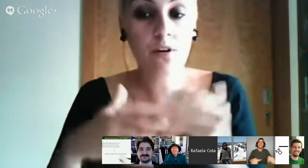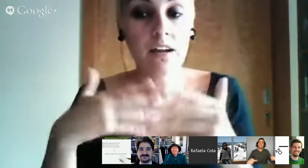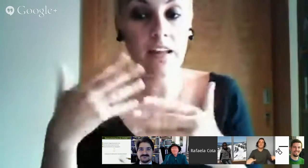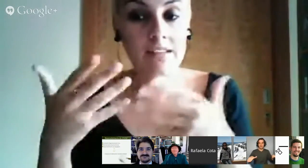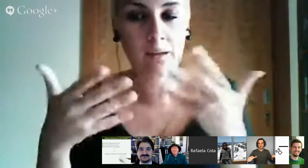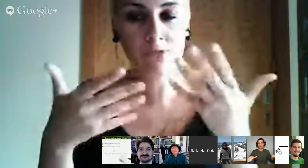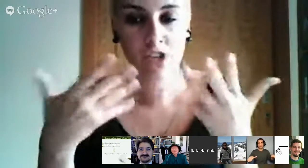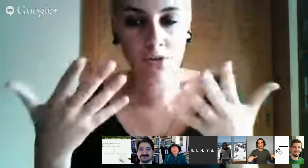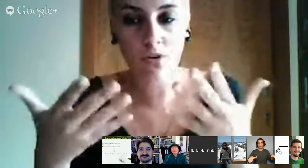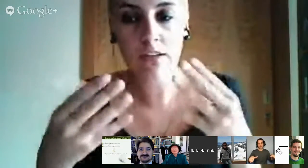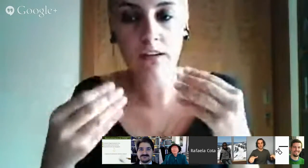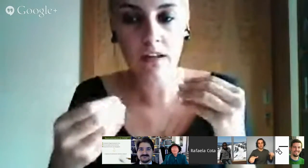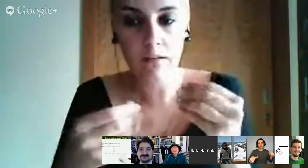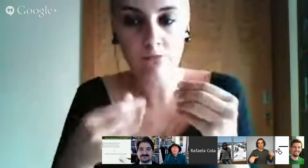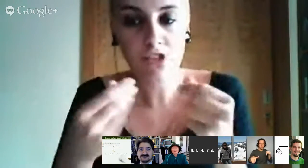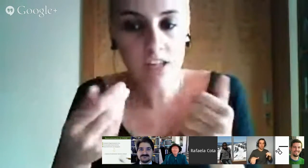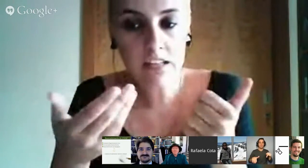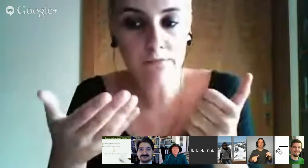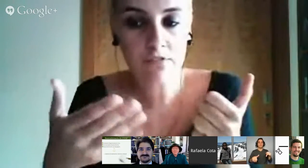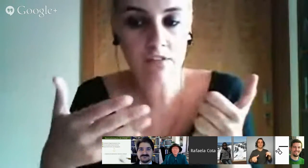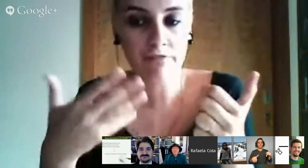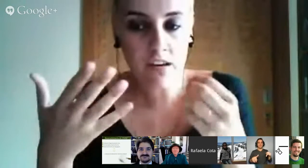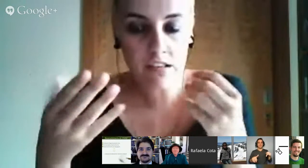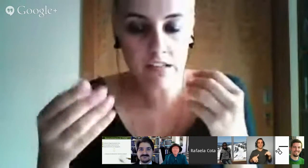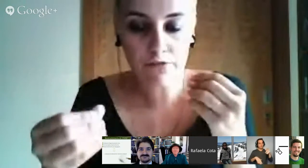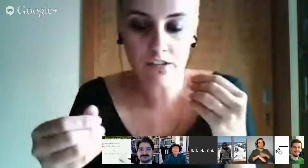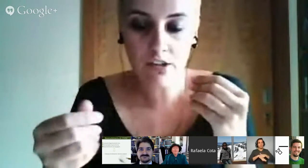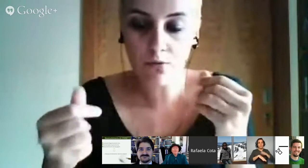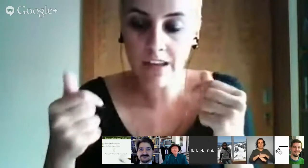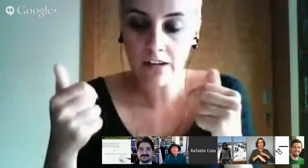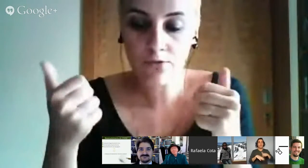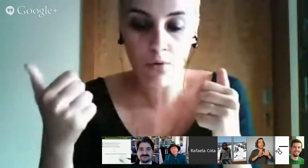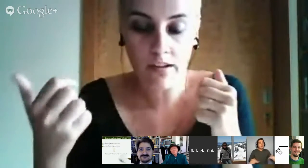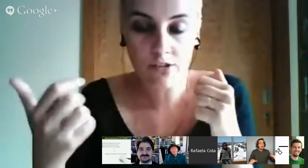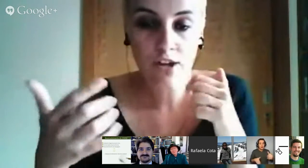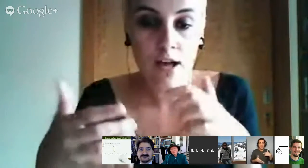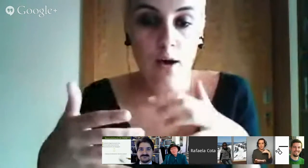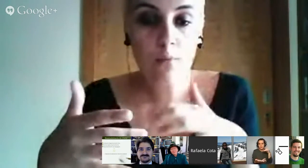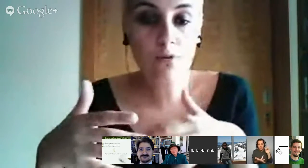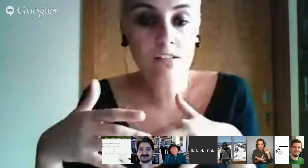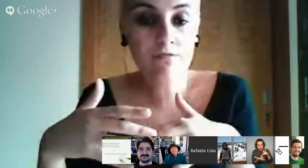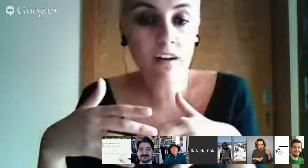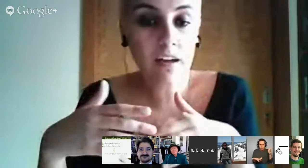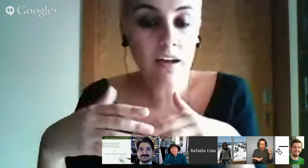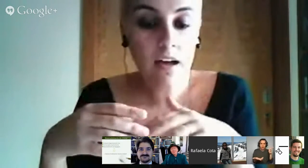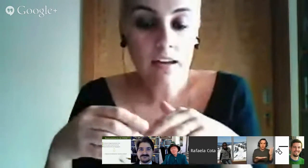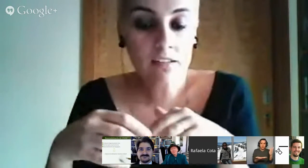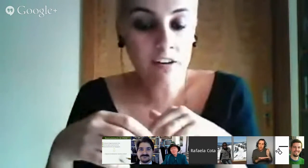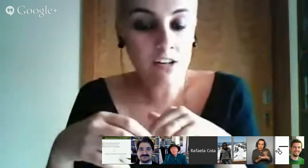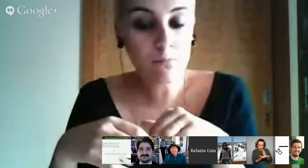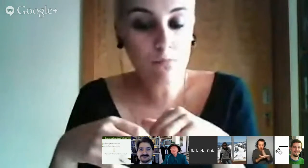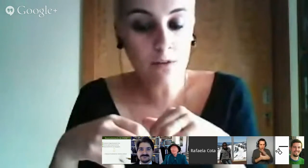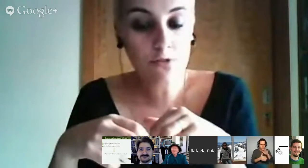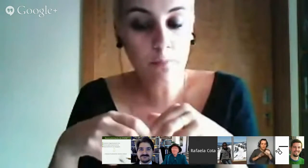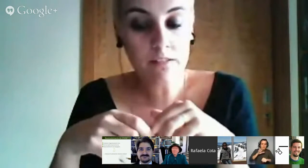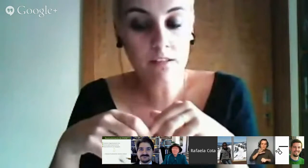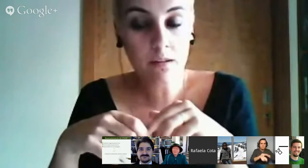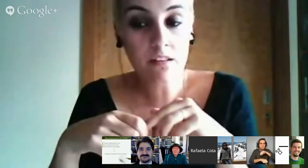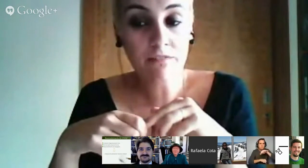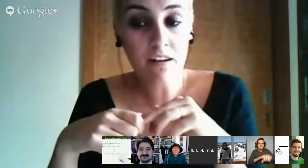pôr a criança a mexer em livros, a ver livros, a ter contato com eles, porque isso vai estimular o seu pensamento e